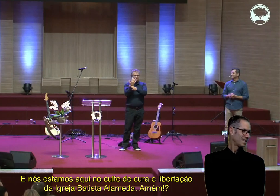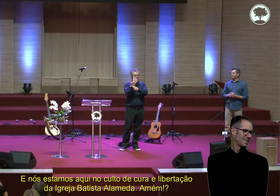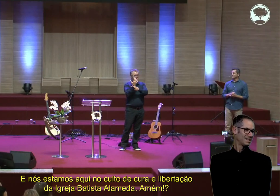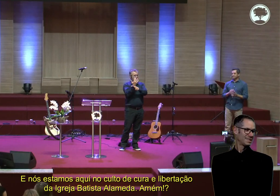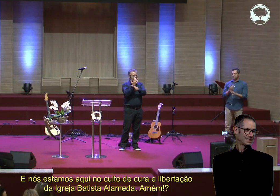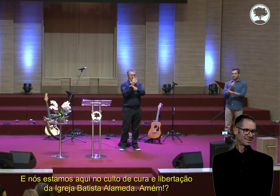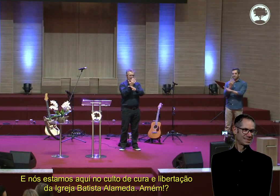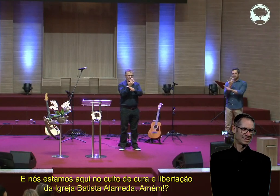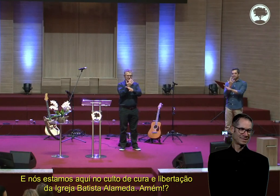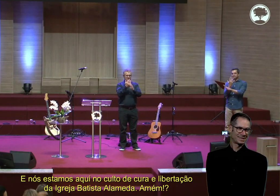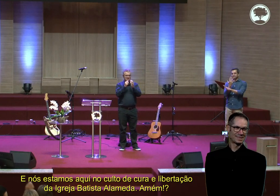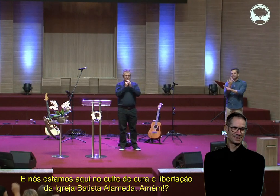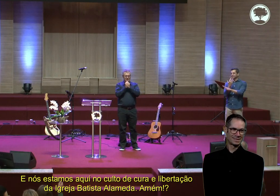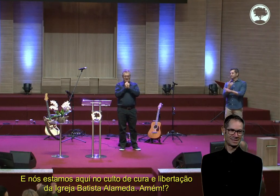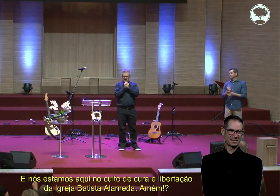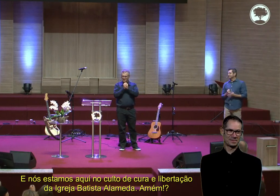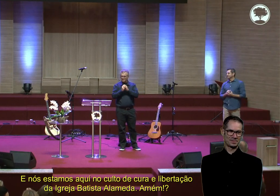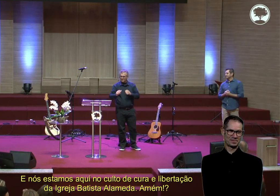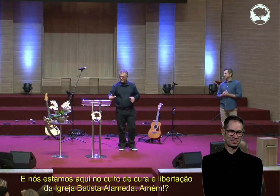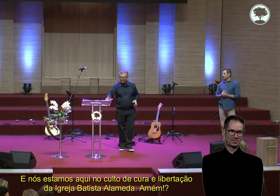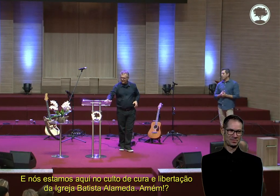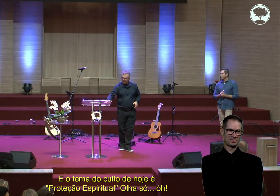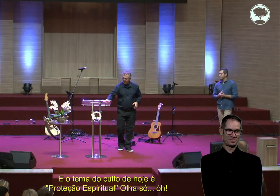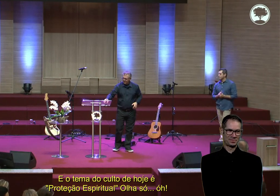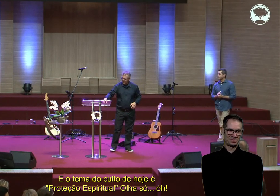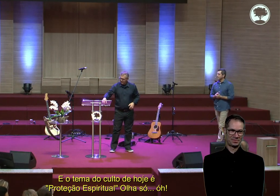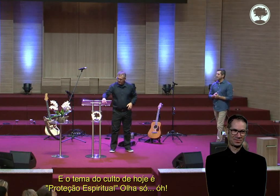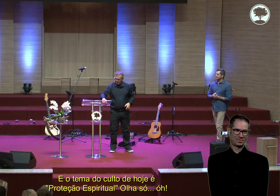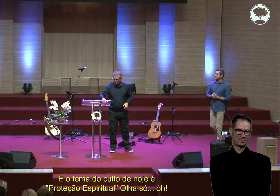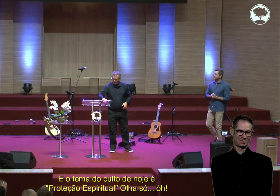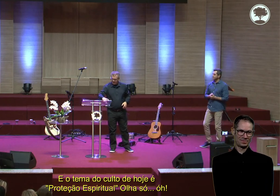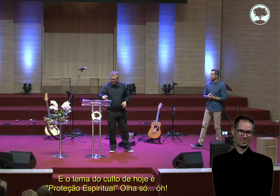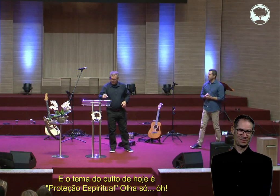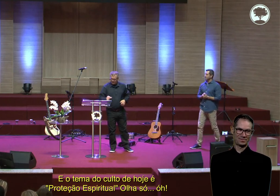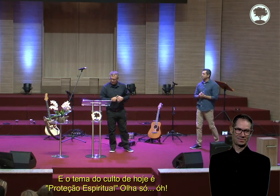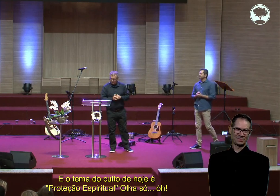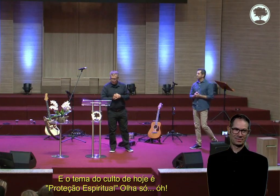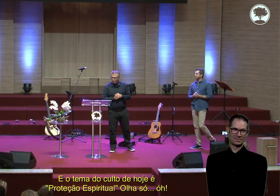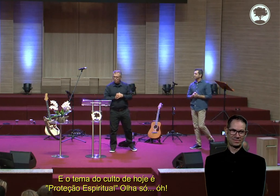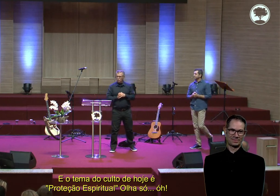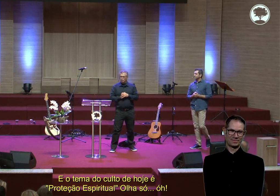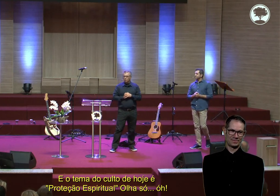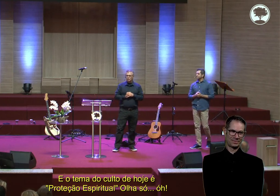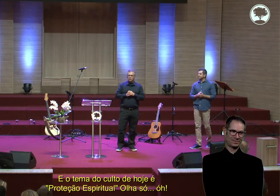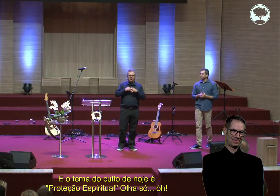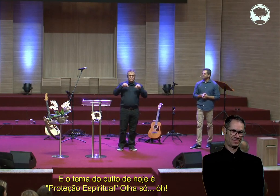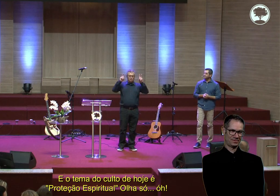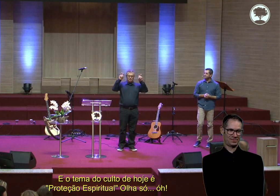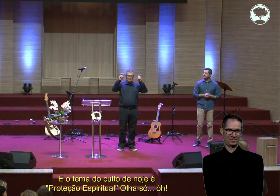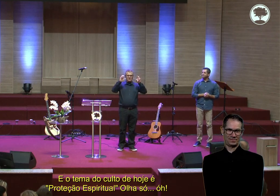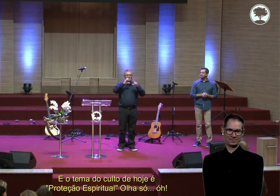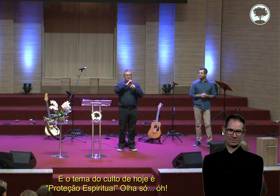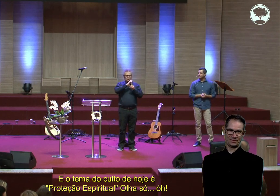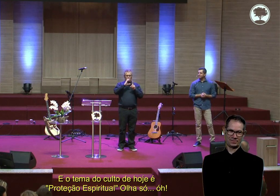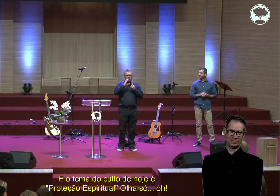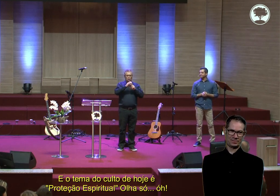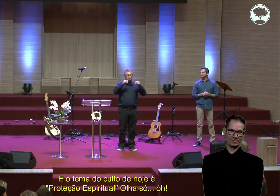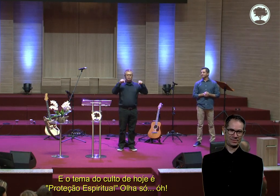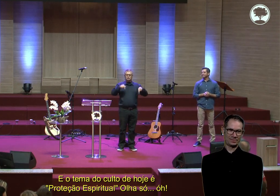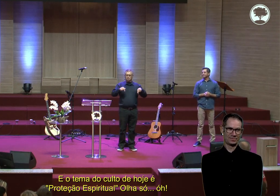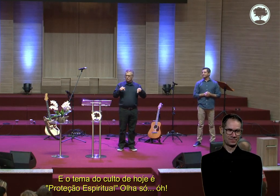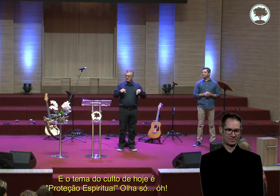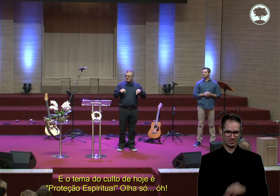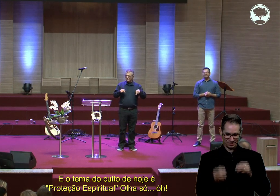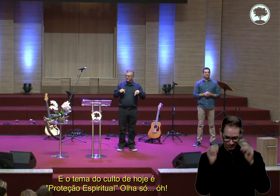Batista Alameda. Amém? E o tema do culto, o tema do